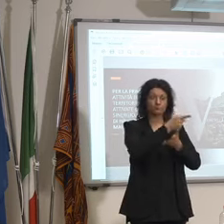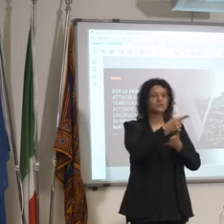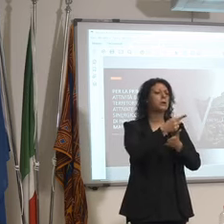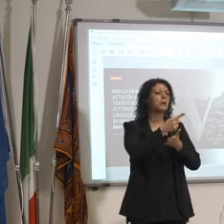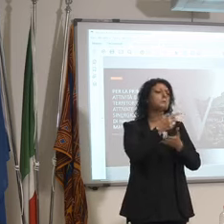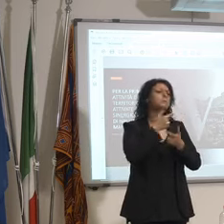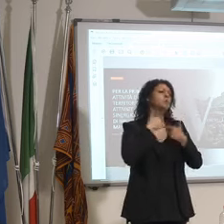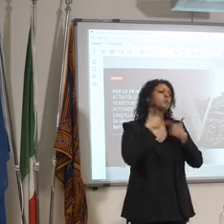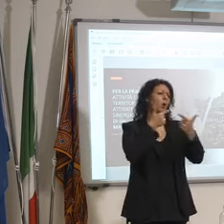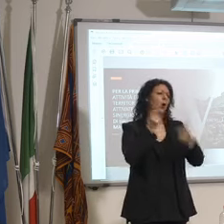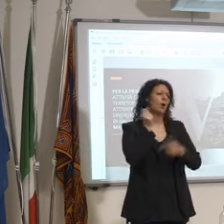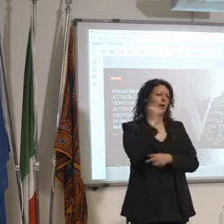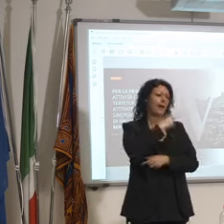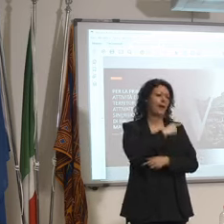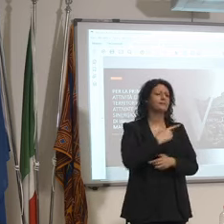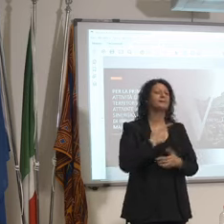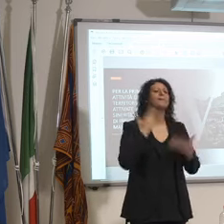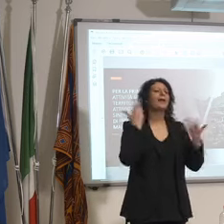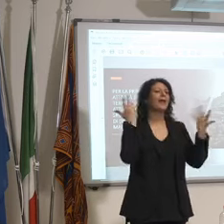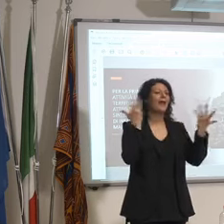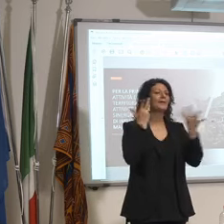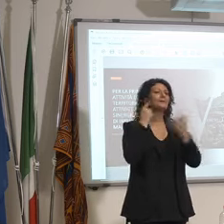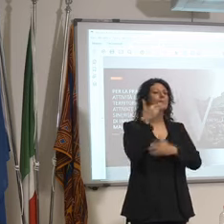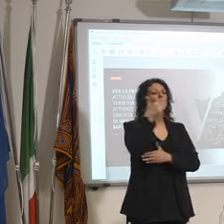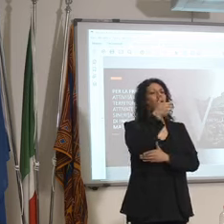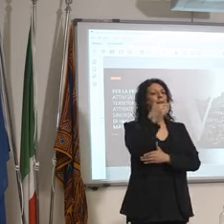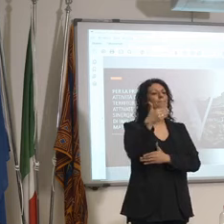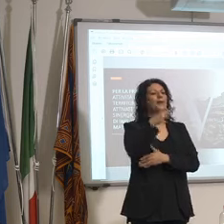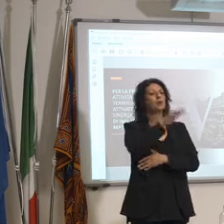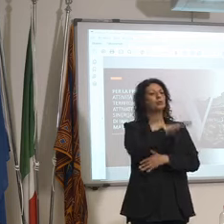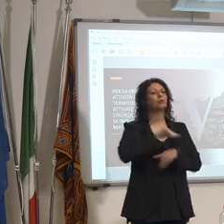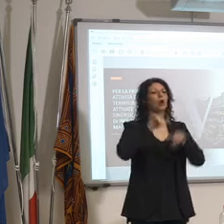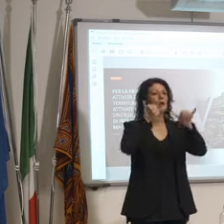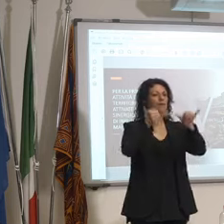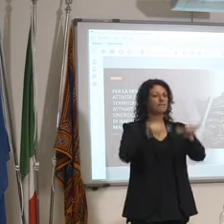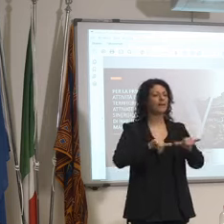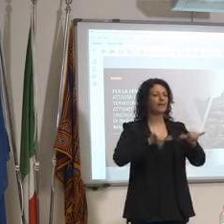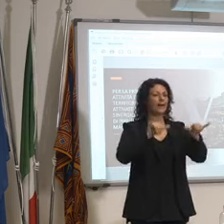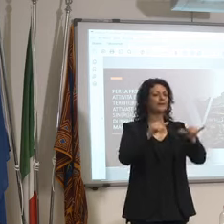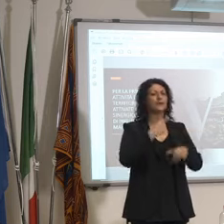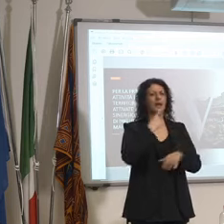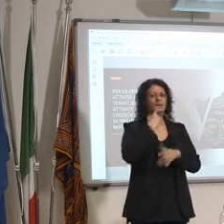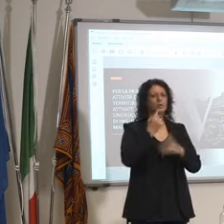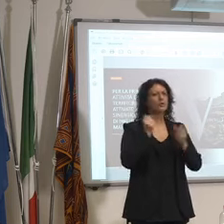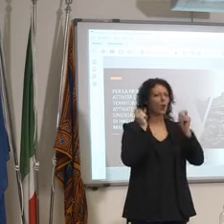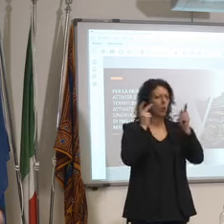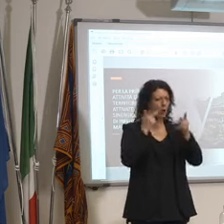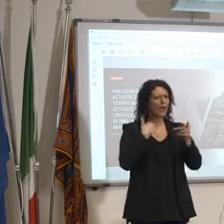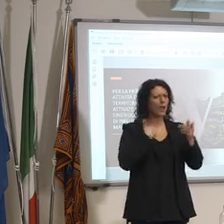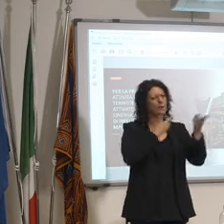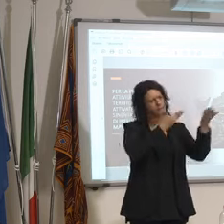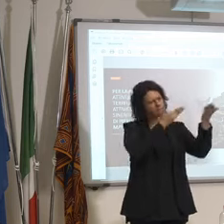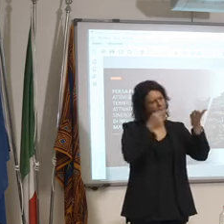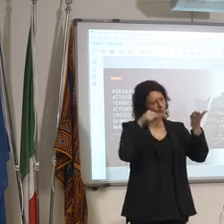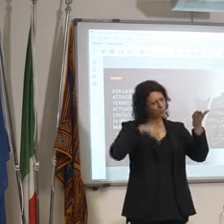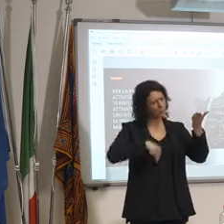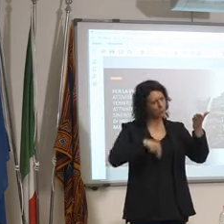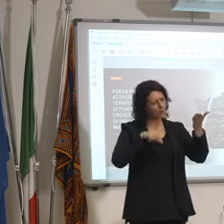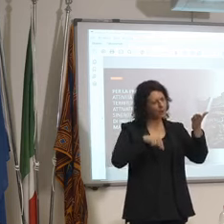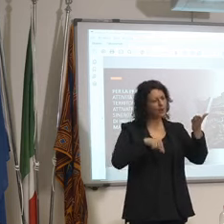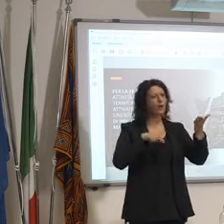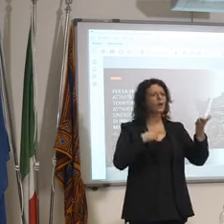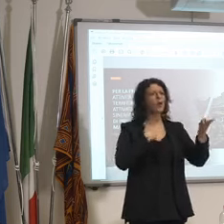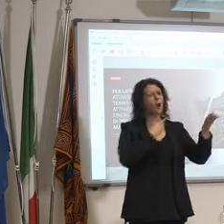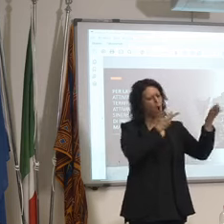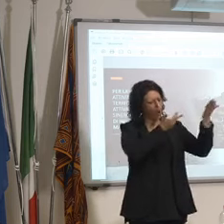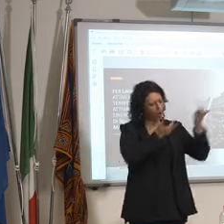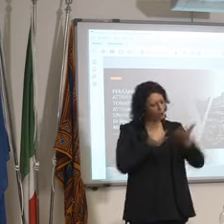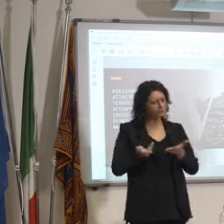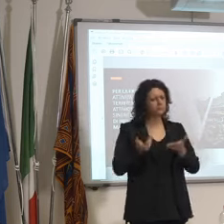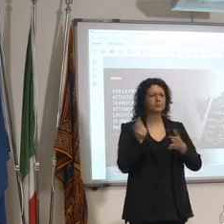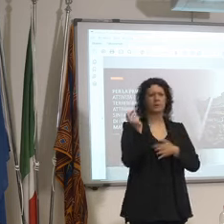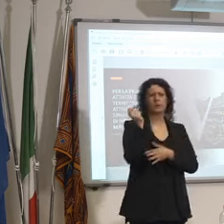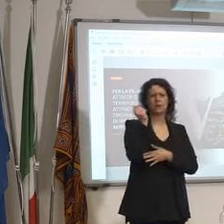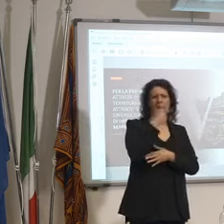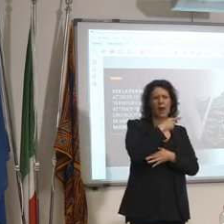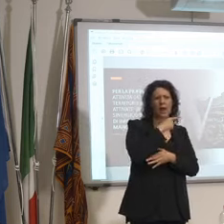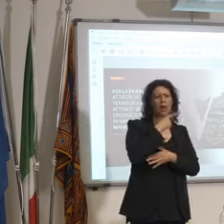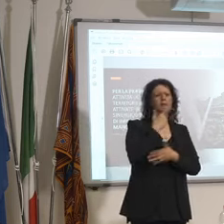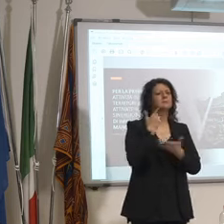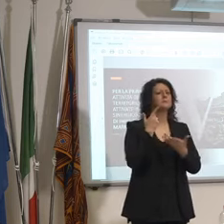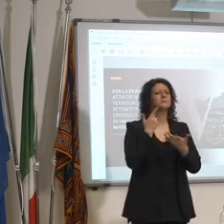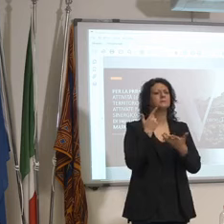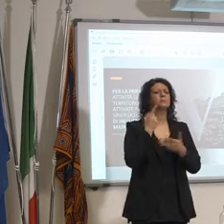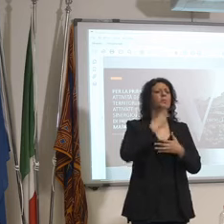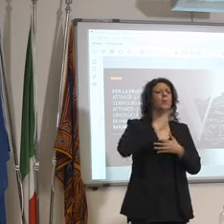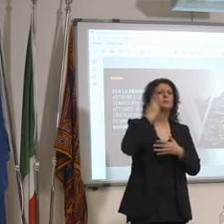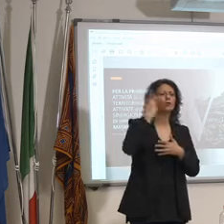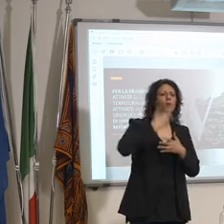Venezia mi ha detto guarda io te lo ospito qua due o tre giorni e poi magari gli facciamo fare un'esperienza che ne so in barca a vela sulla costa